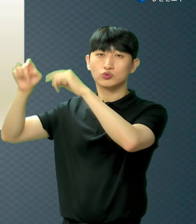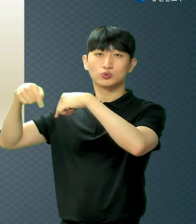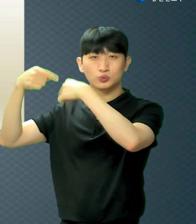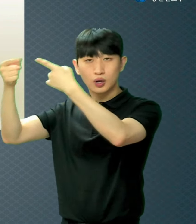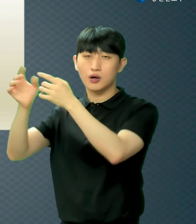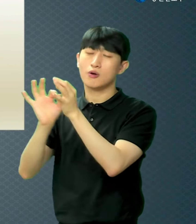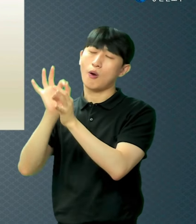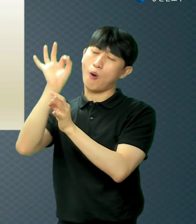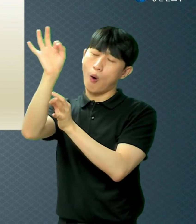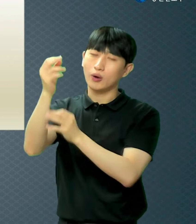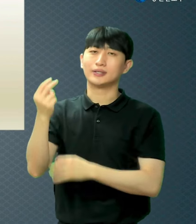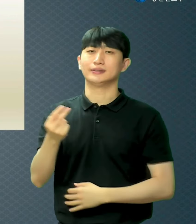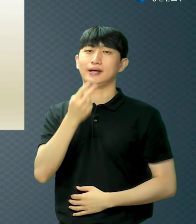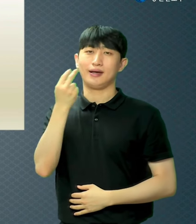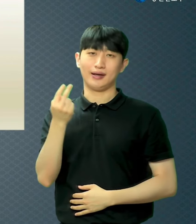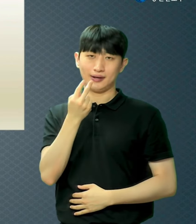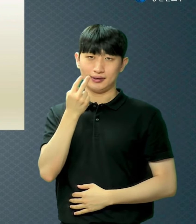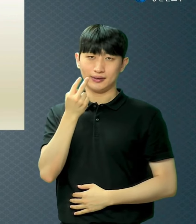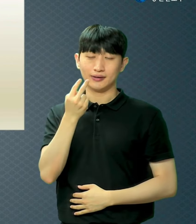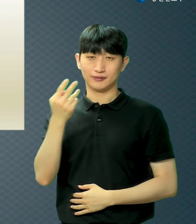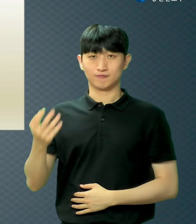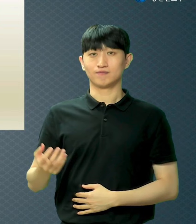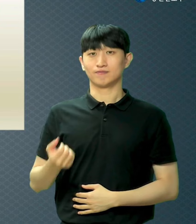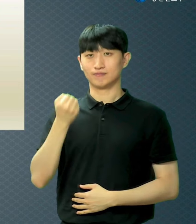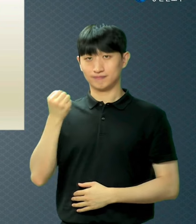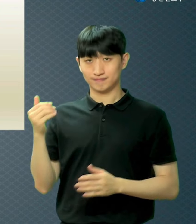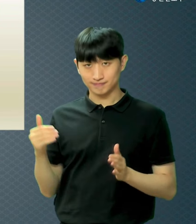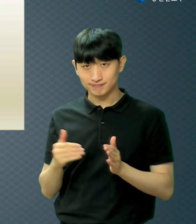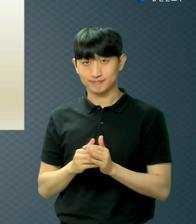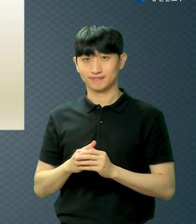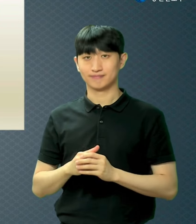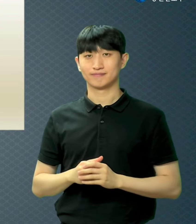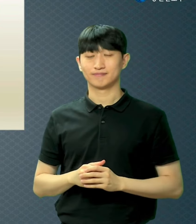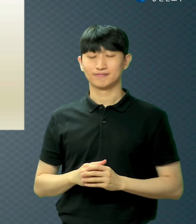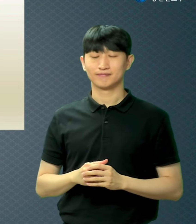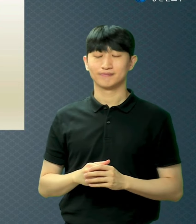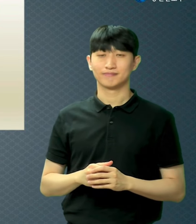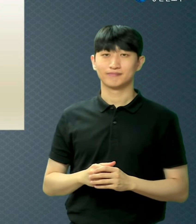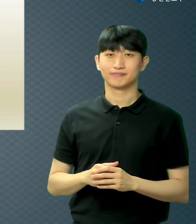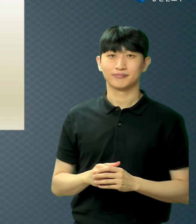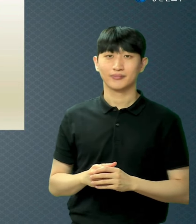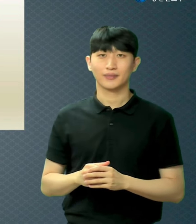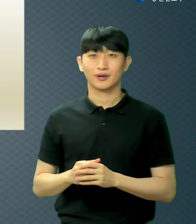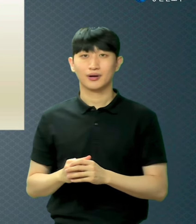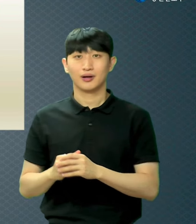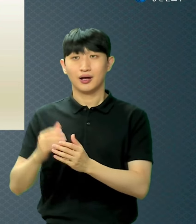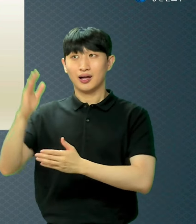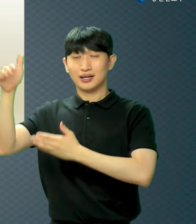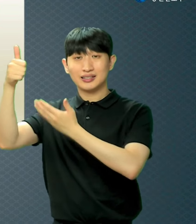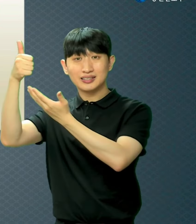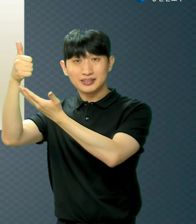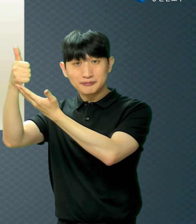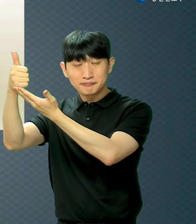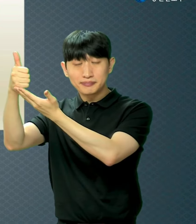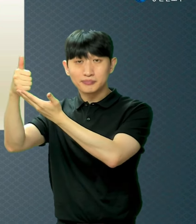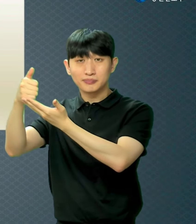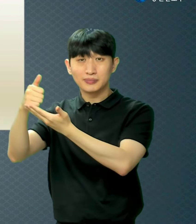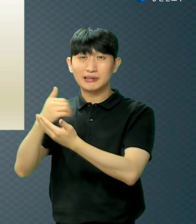자들에게 주시는 하나님의 생명입니다 하나님은 늙거나 죽지 않습니다